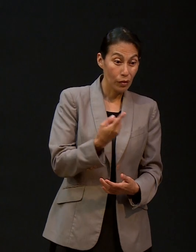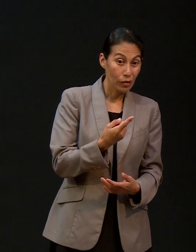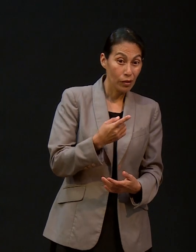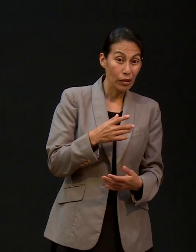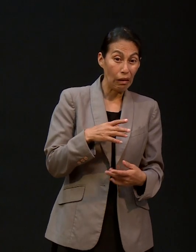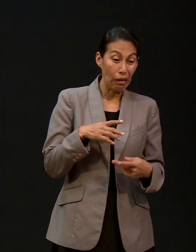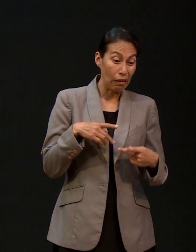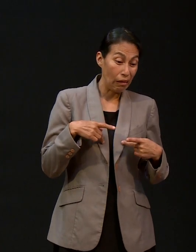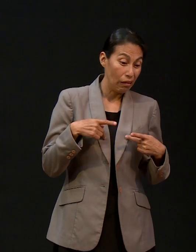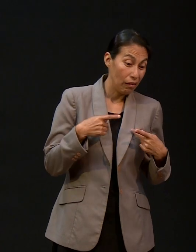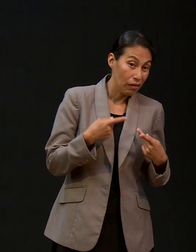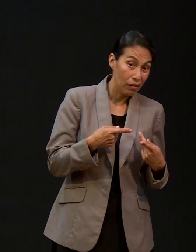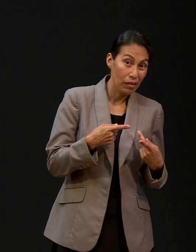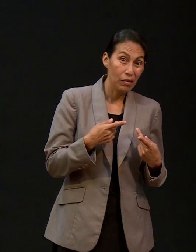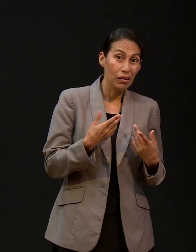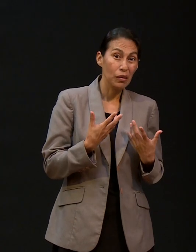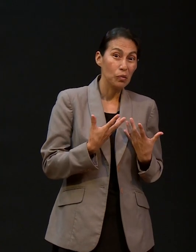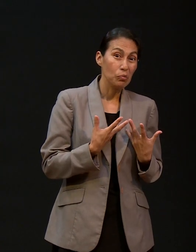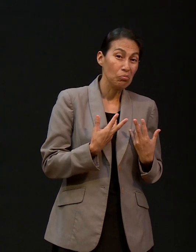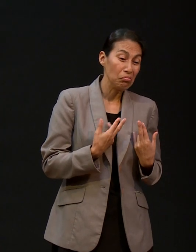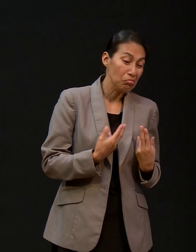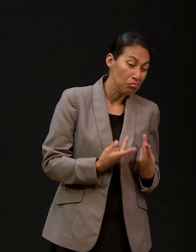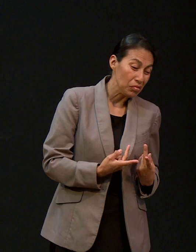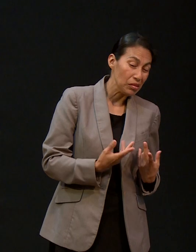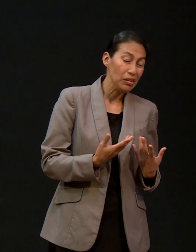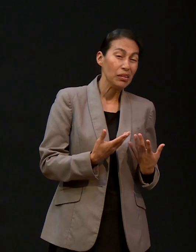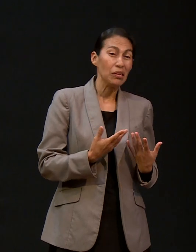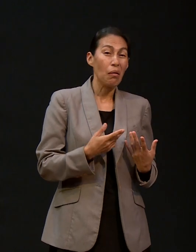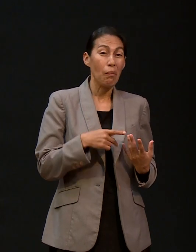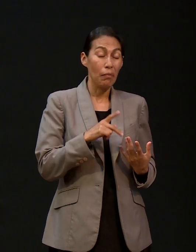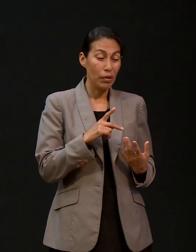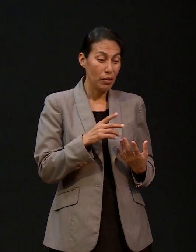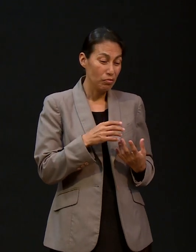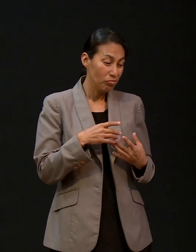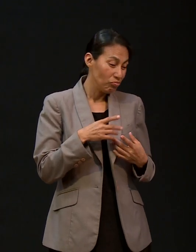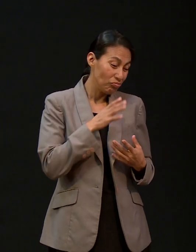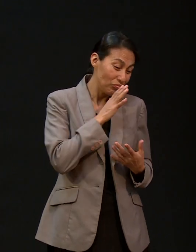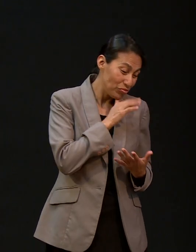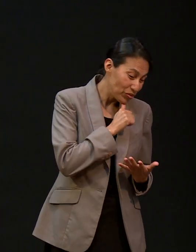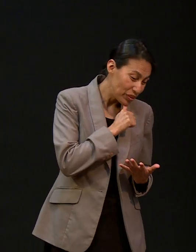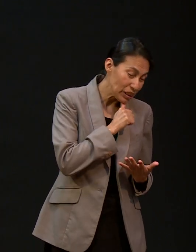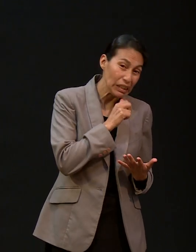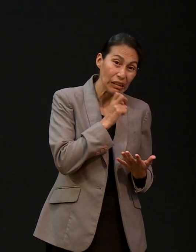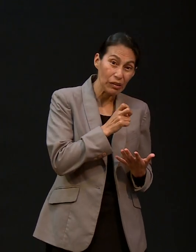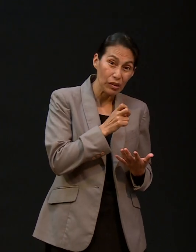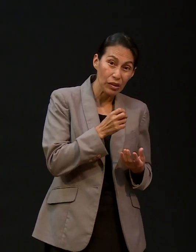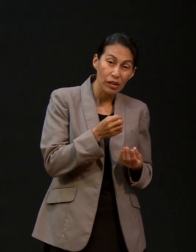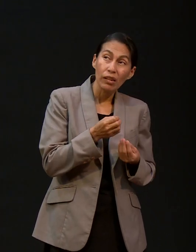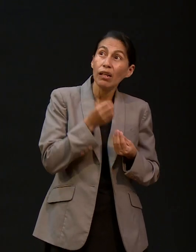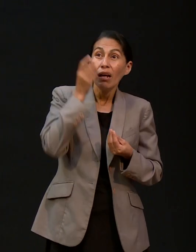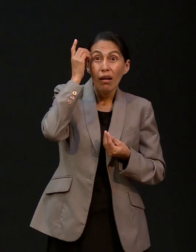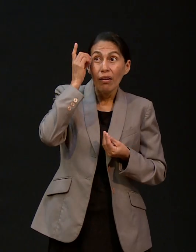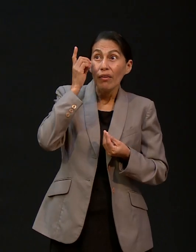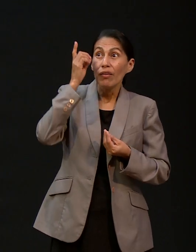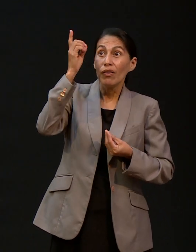Nuestra vulnerabilidad, nuestra fragilidad se pone a disposición, se entrega en los brazos del